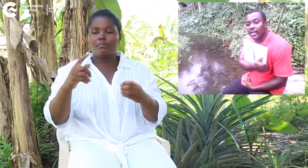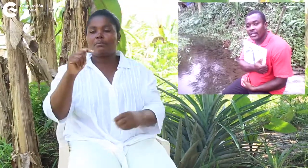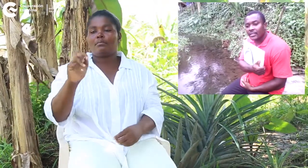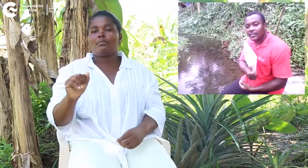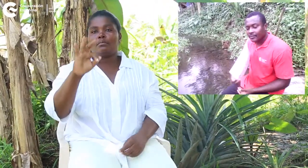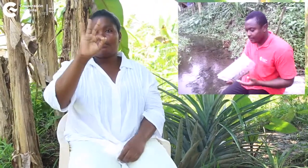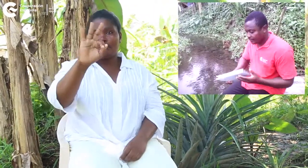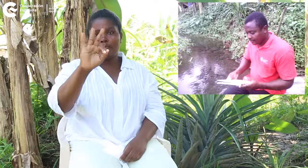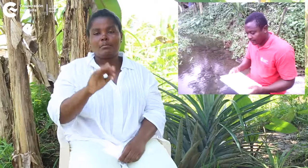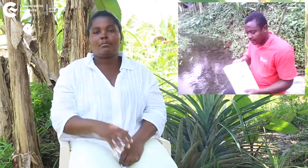Tres.